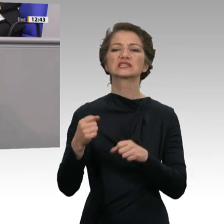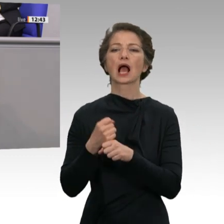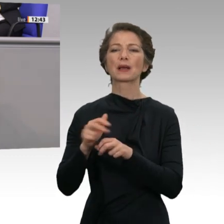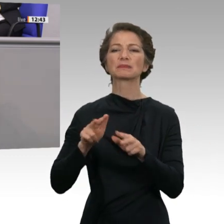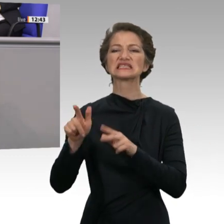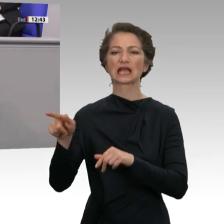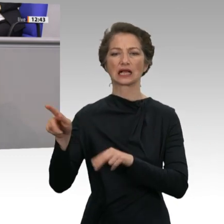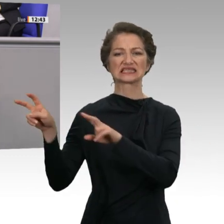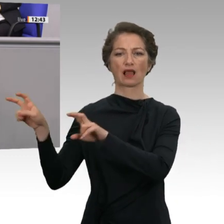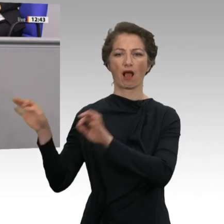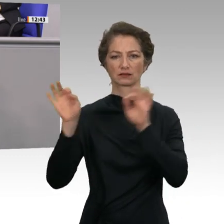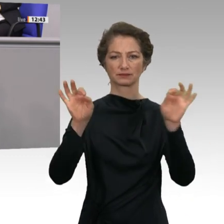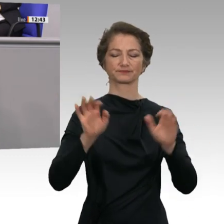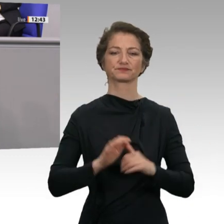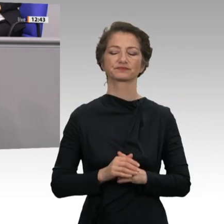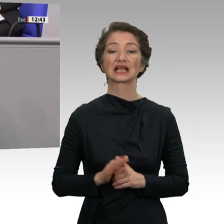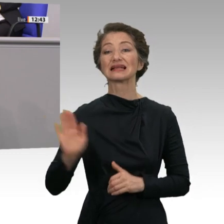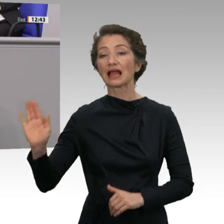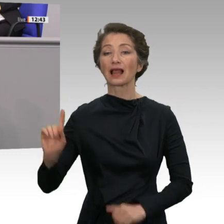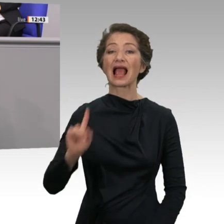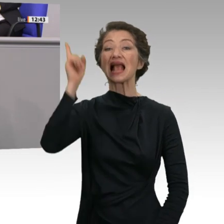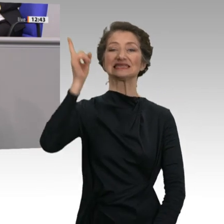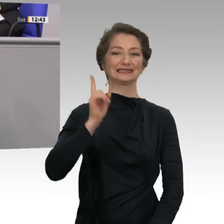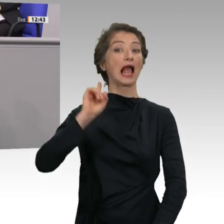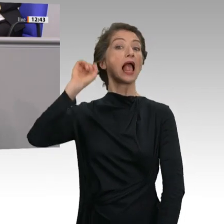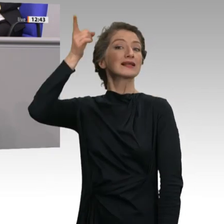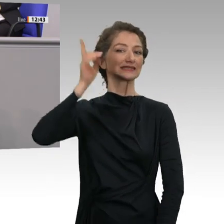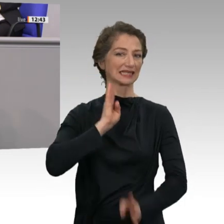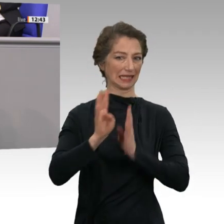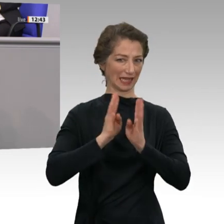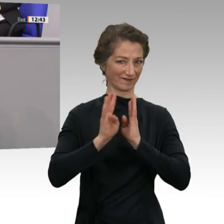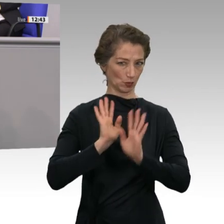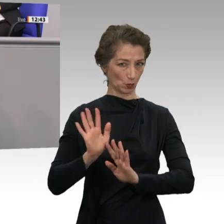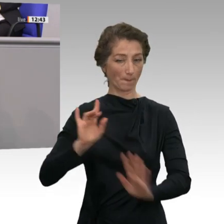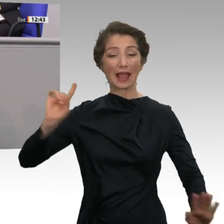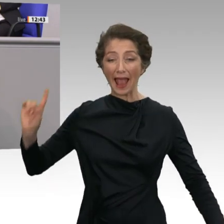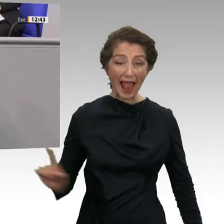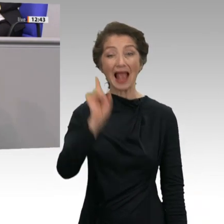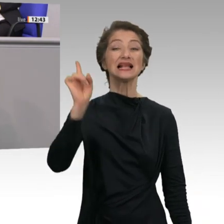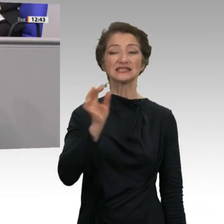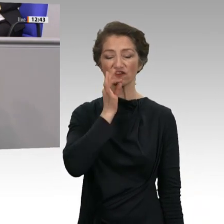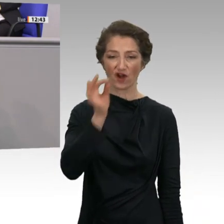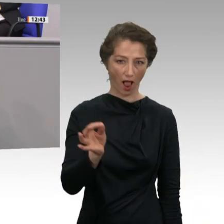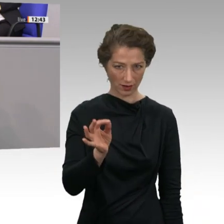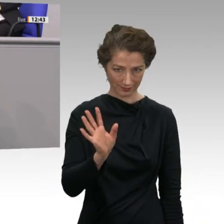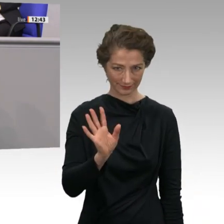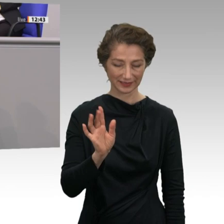seinem allerersten Interview in der allerersten Frage in der Bild am Sonntag zur